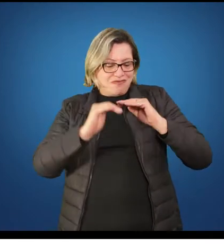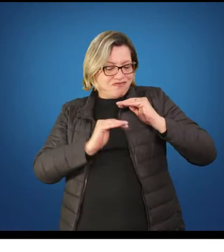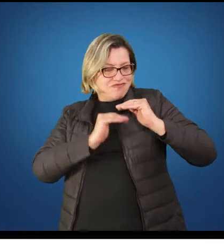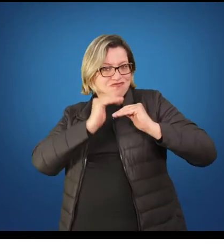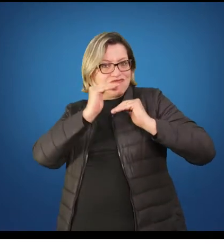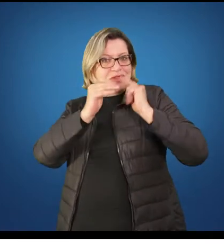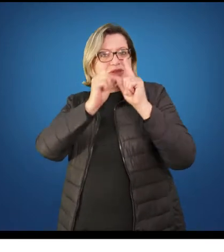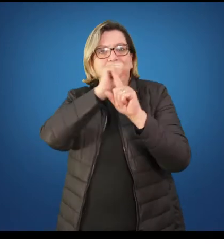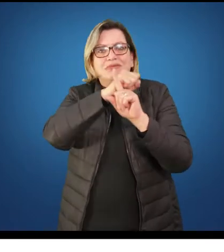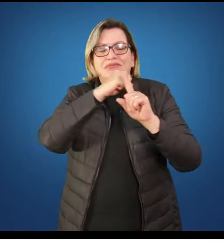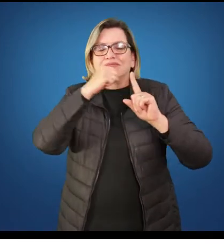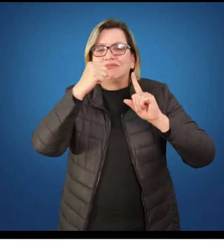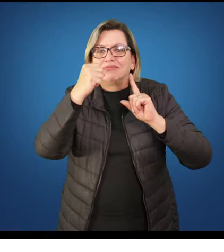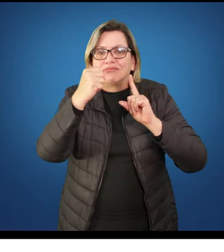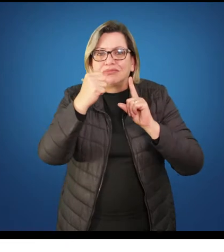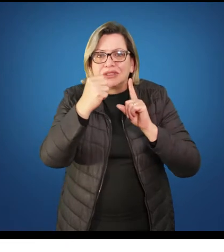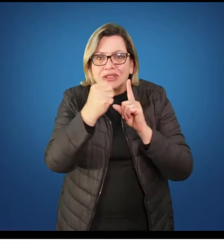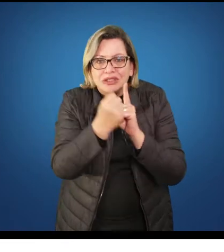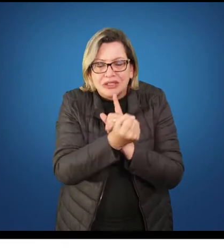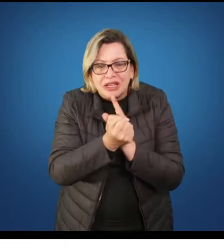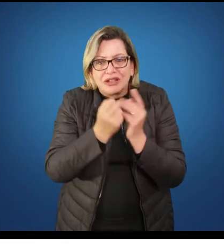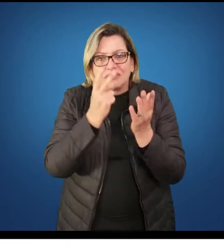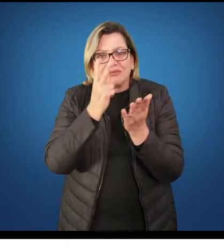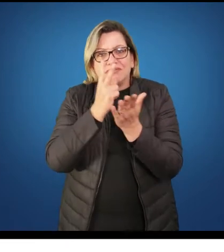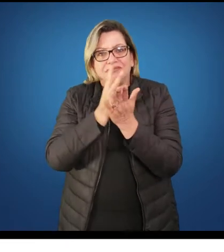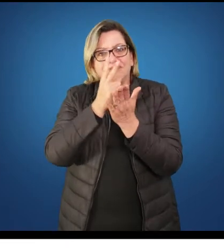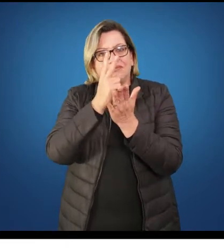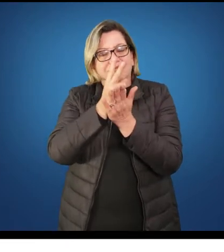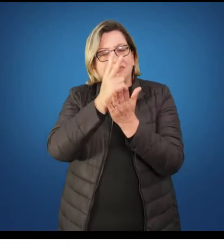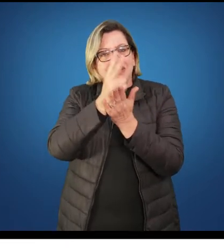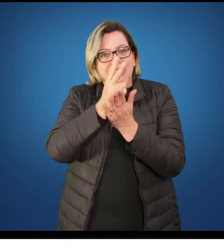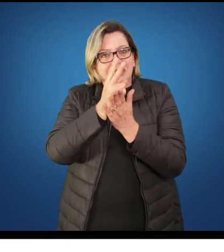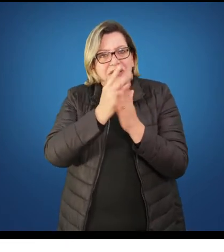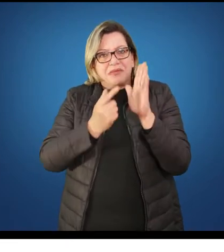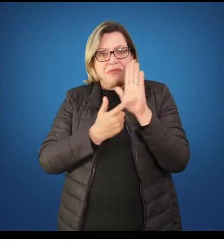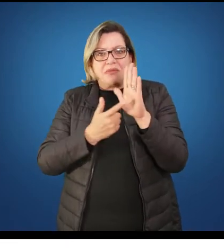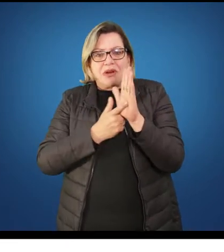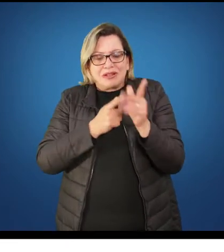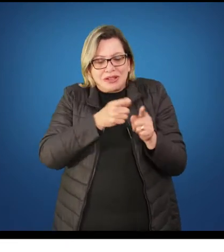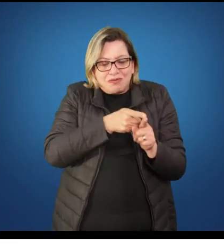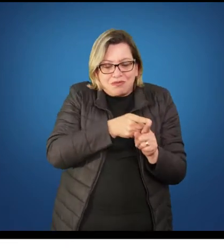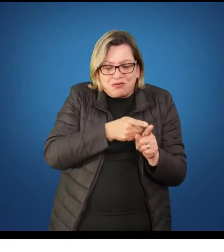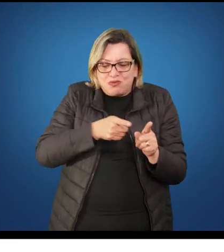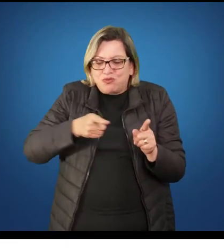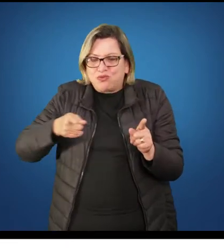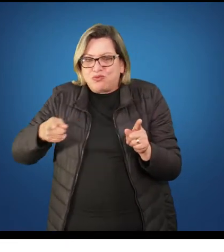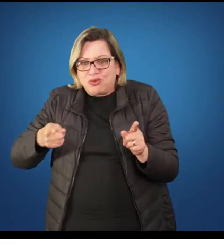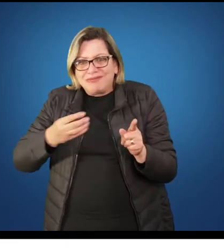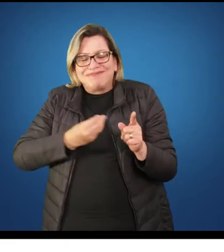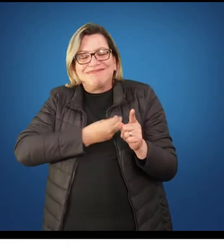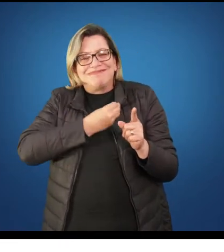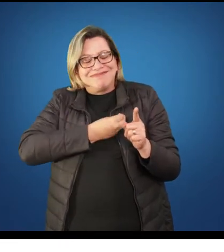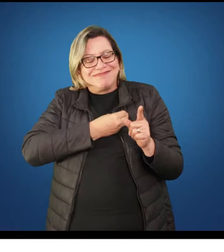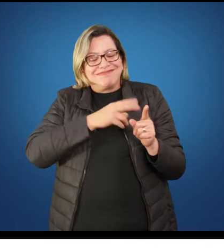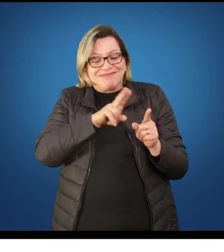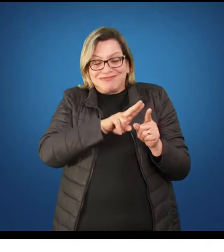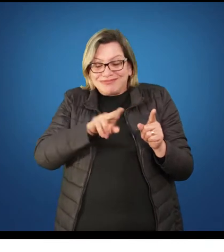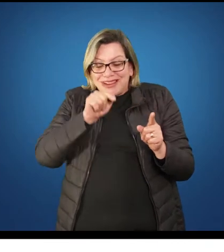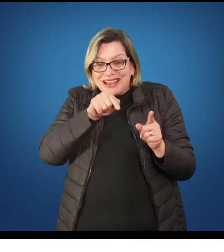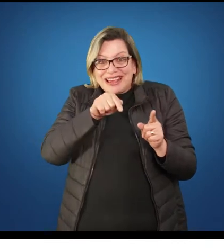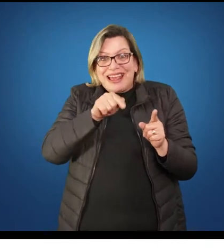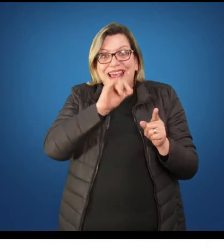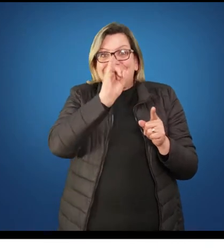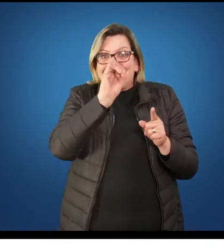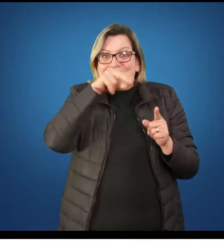século XVII, por exemplo, século XVI, na verdade, criança naquele período eram até os sete anos,